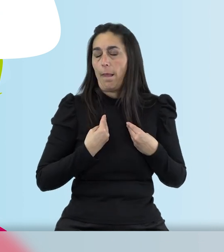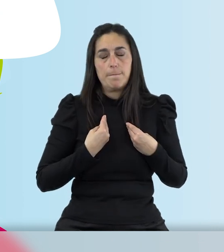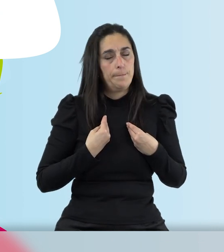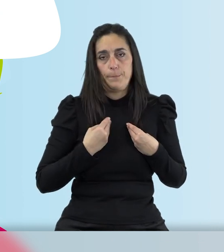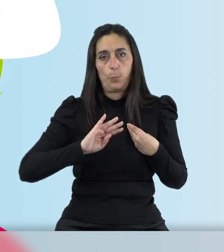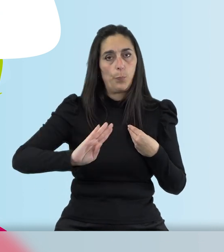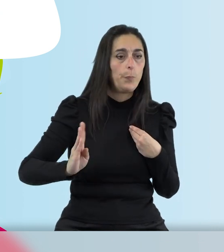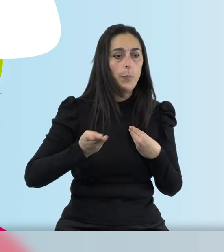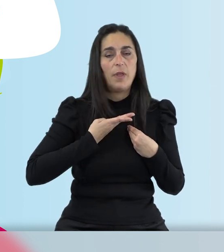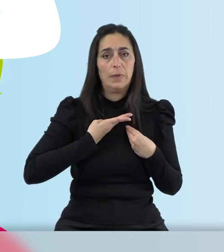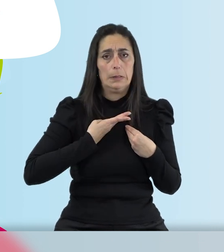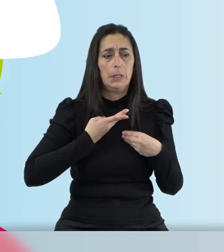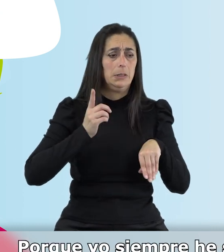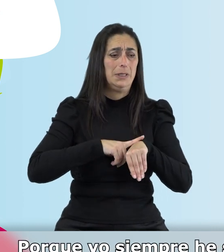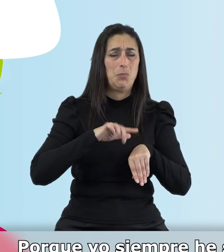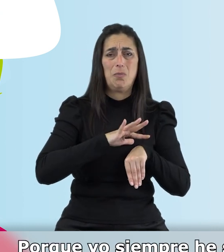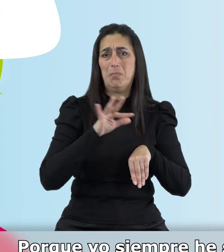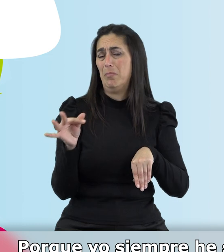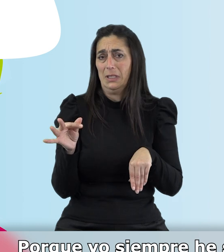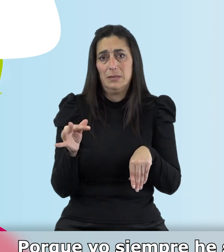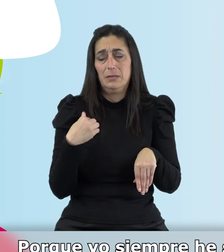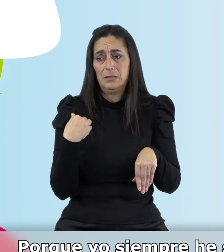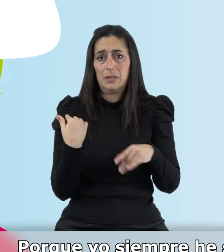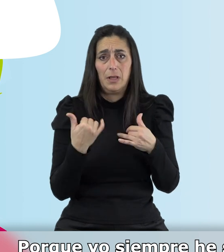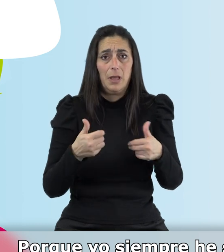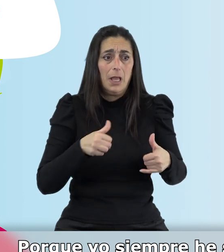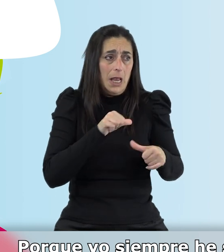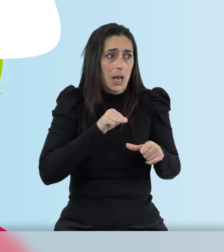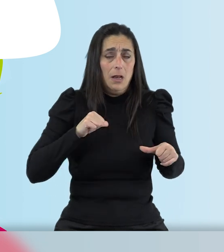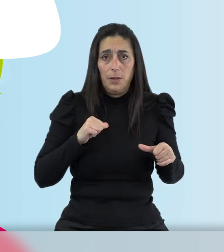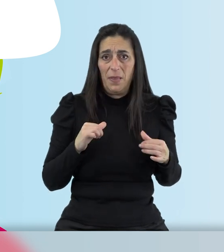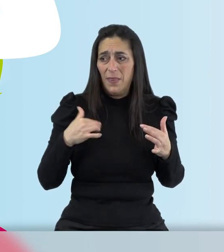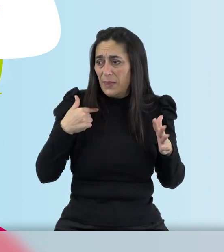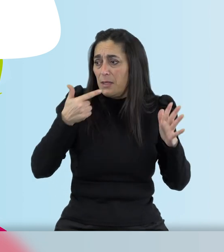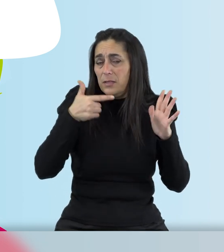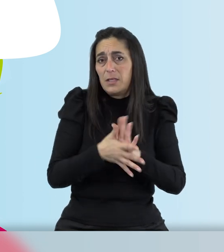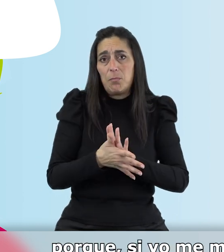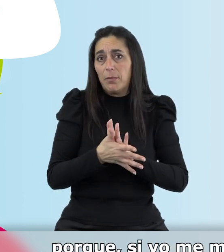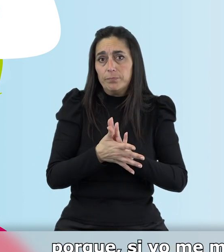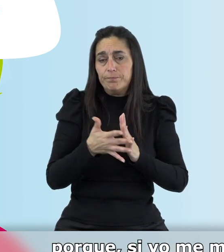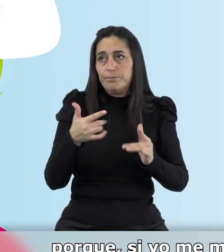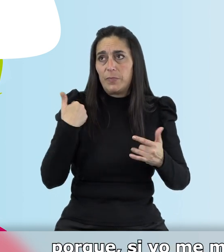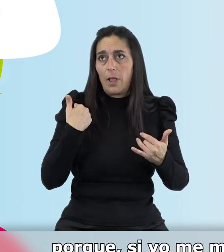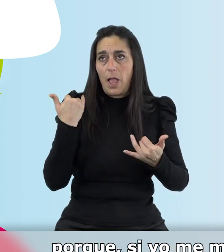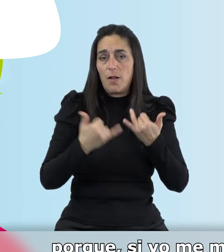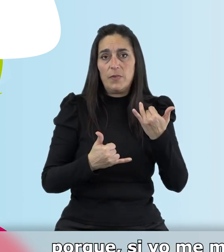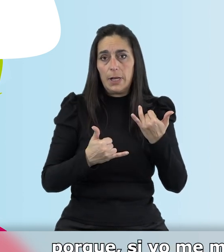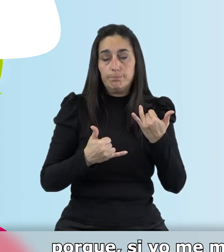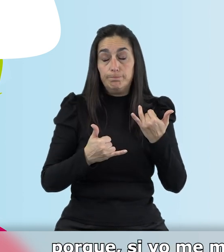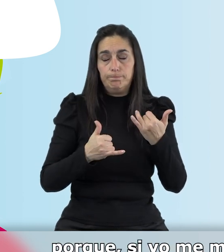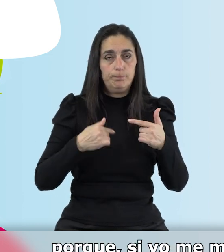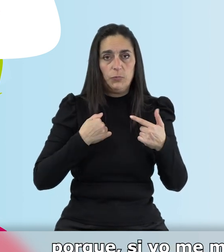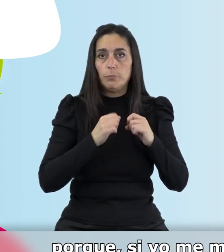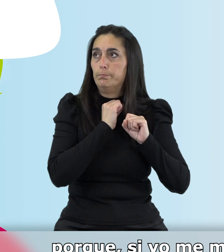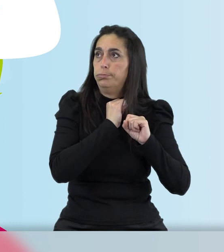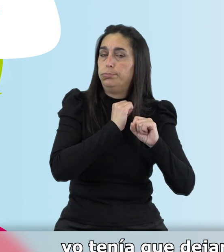afectada en tiempo y en libertad porque yo siempre he sido una persona muy independiente y ya no podía hacerlo porque si yo me muevo